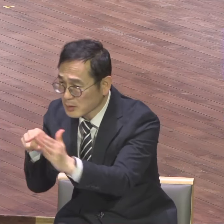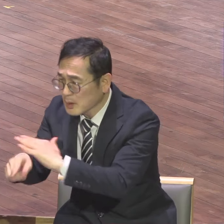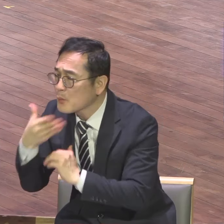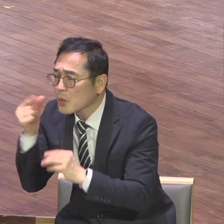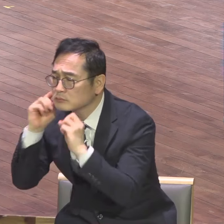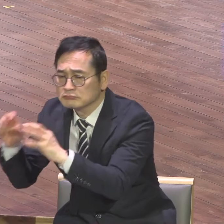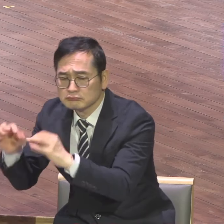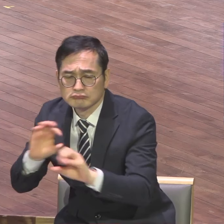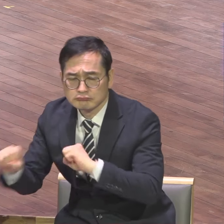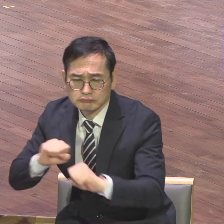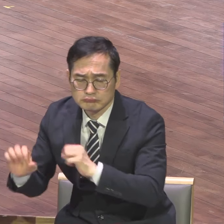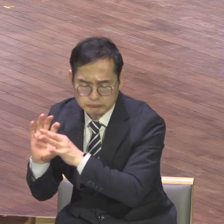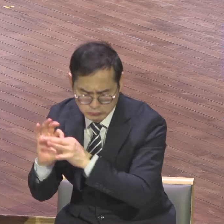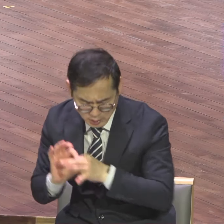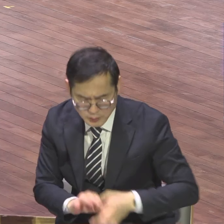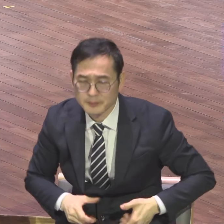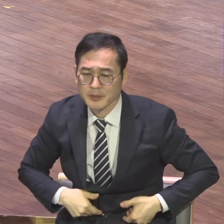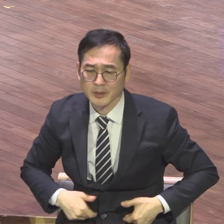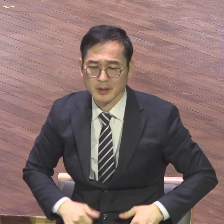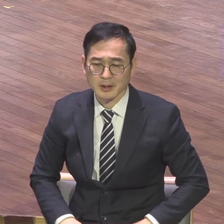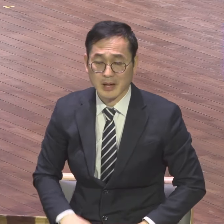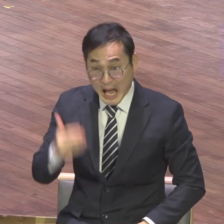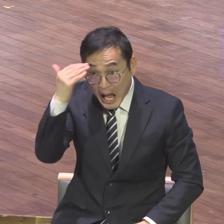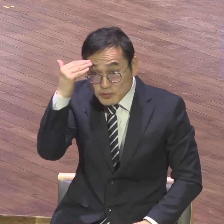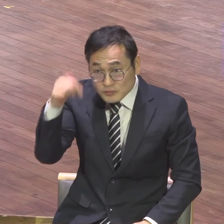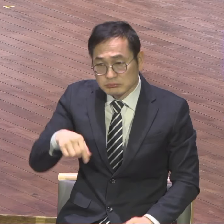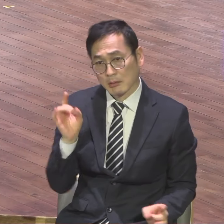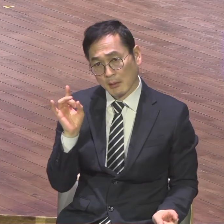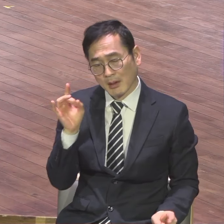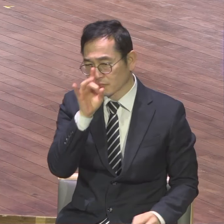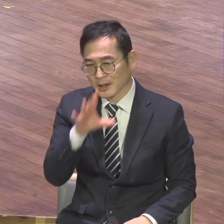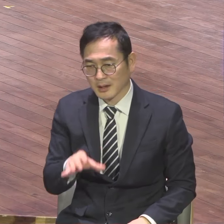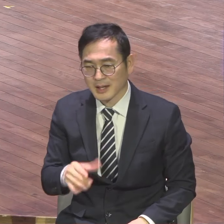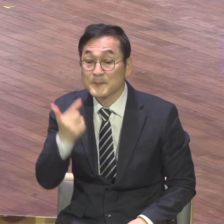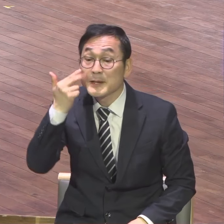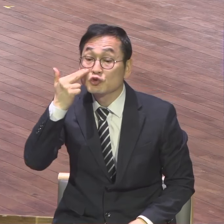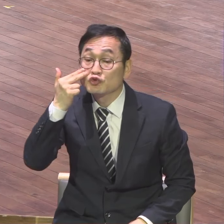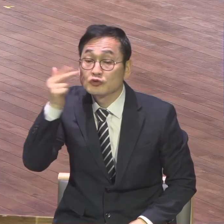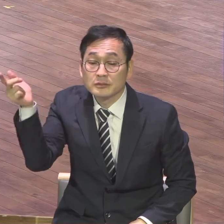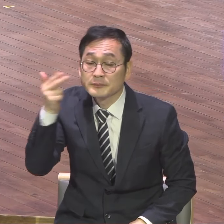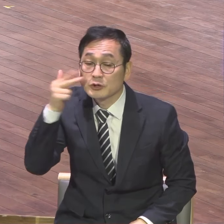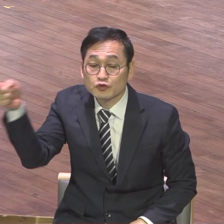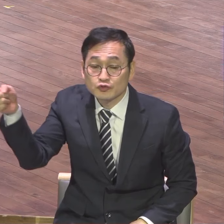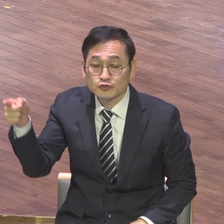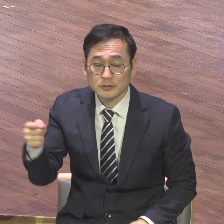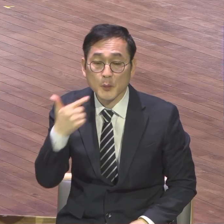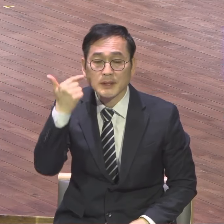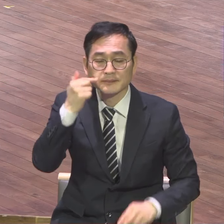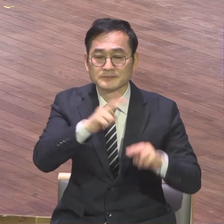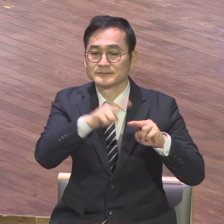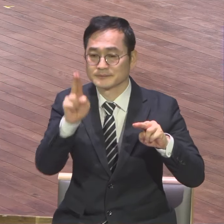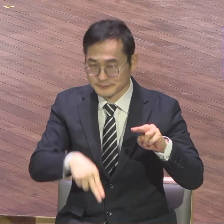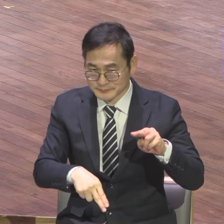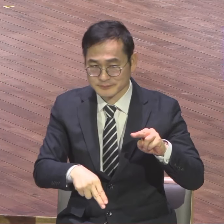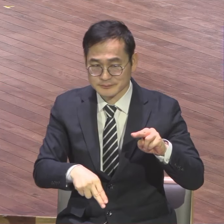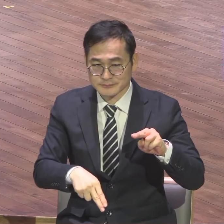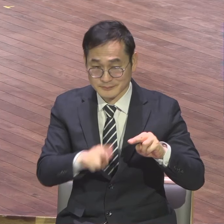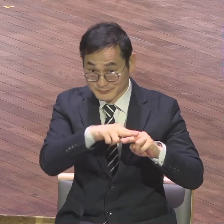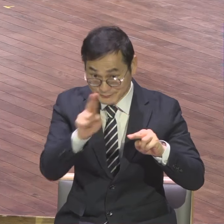한국의 세계에 다 그렇습니다 미국 그렇습니다 미국 목사 은퇴했다 방명 54키로 벗어나야 돼 법입니다